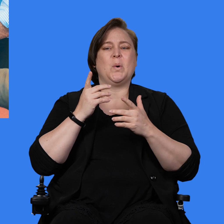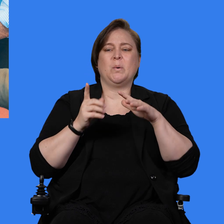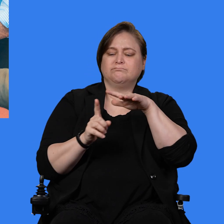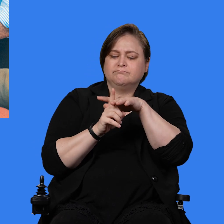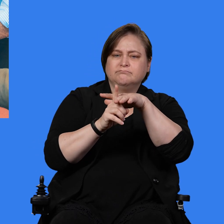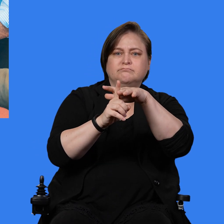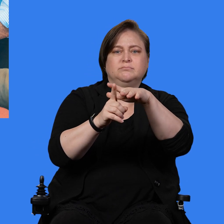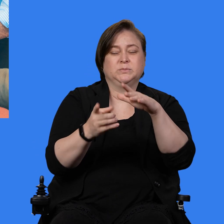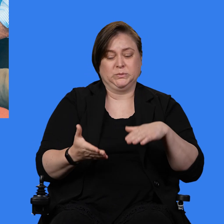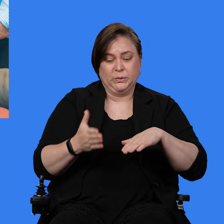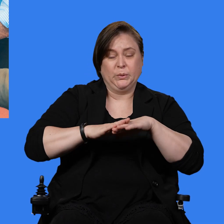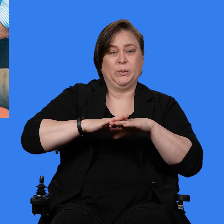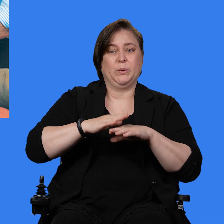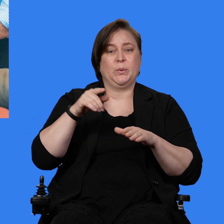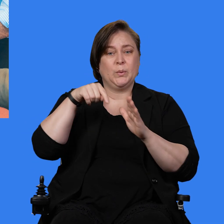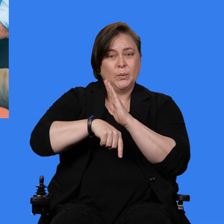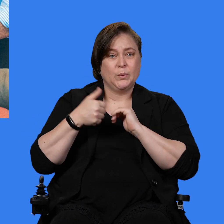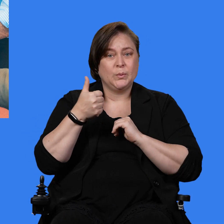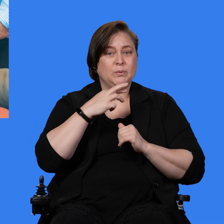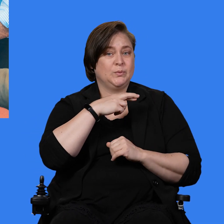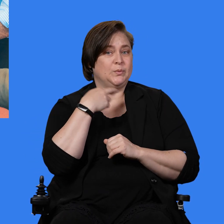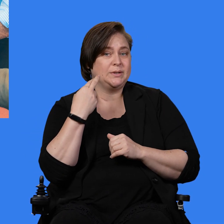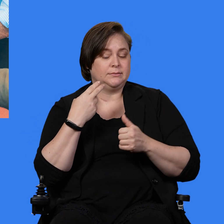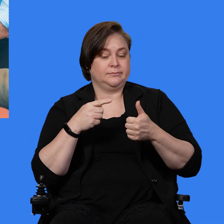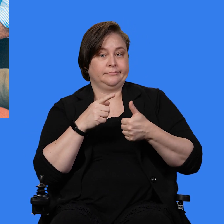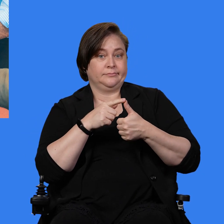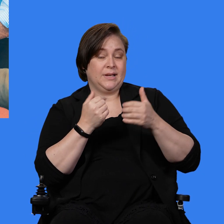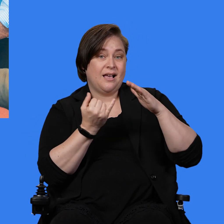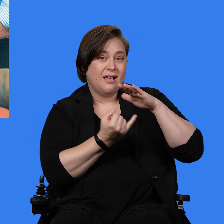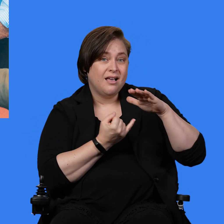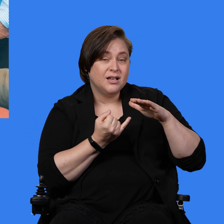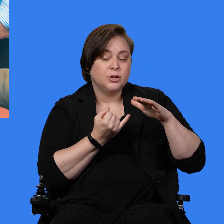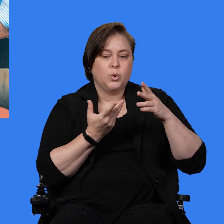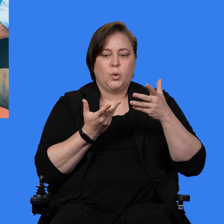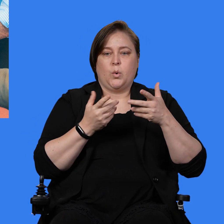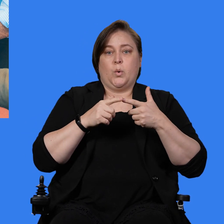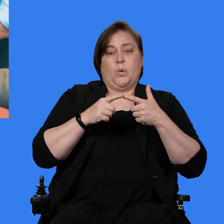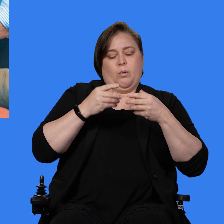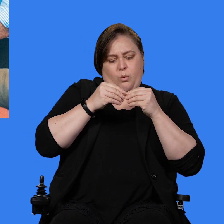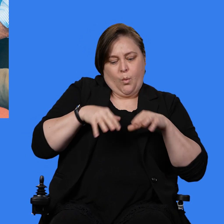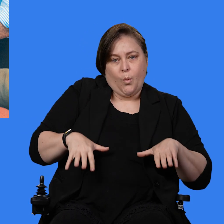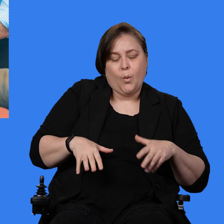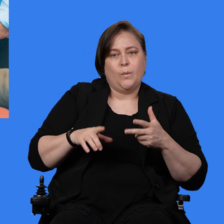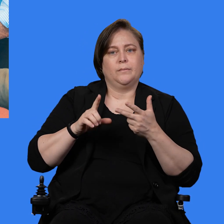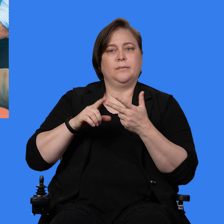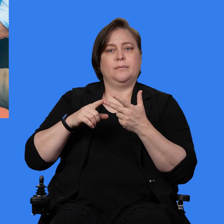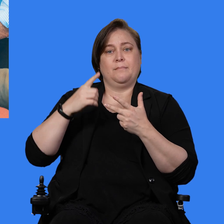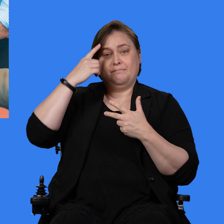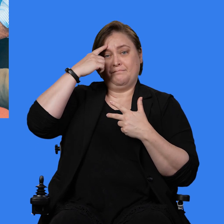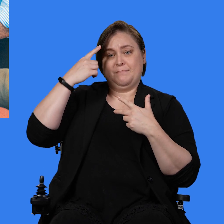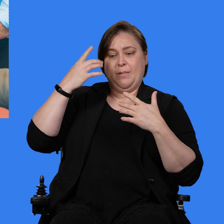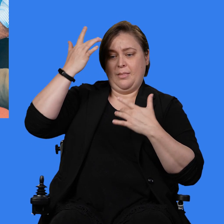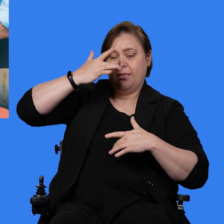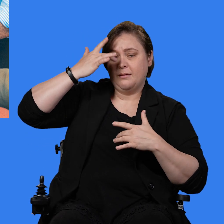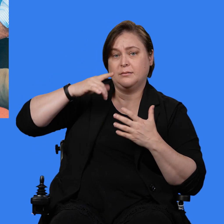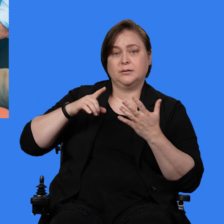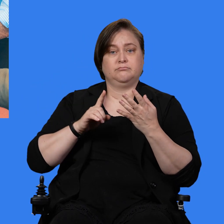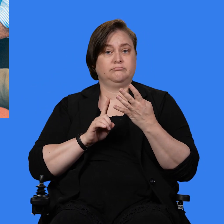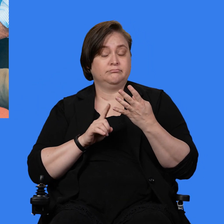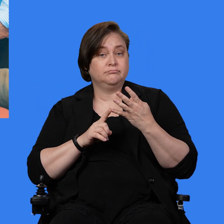riesgo de suicidio, como aislamiento, pérdidas de todo tipo, enfermedad mental y consumo de sustancias. Actúe con estos